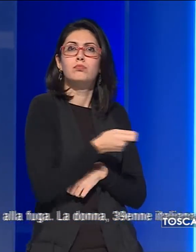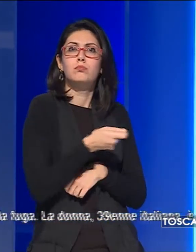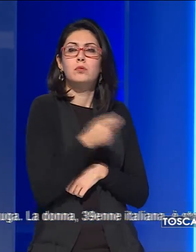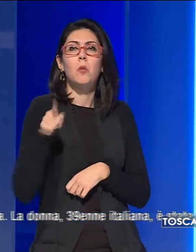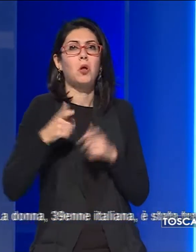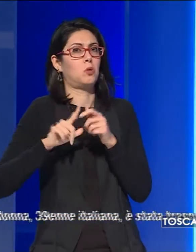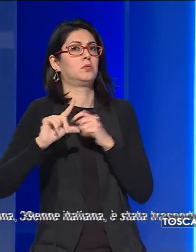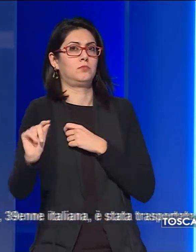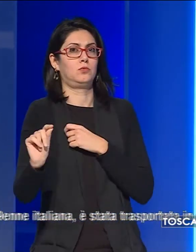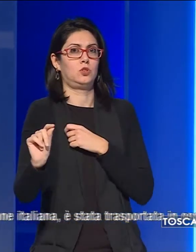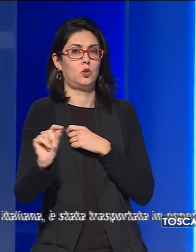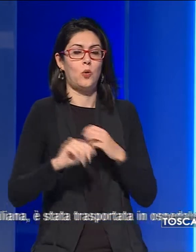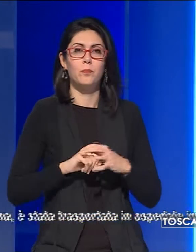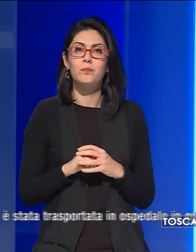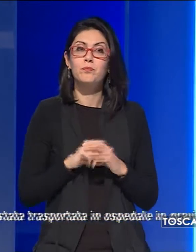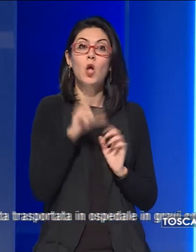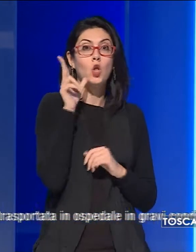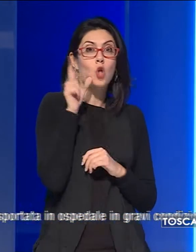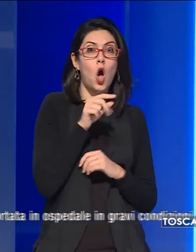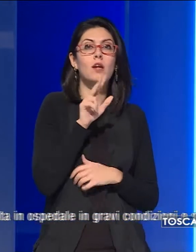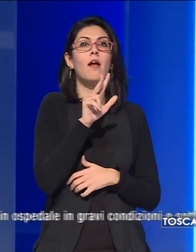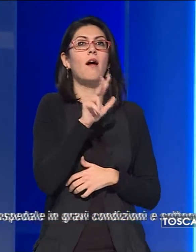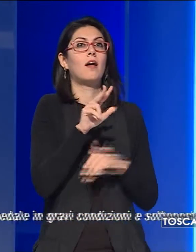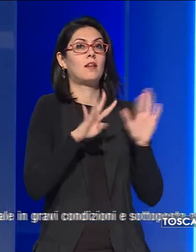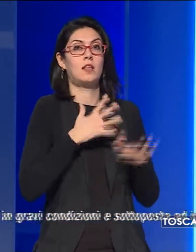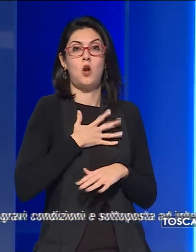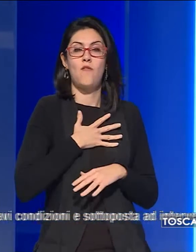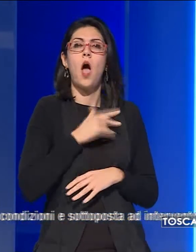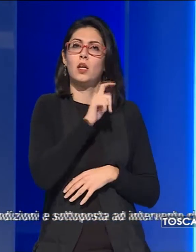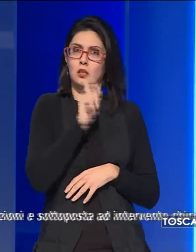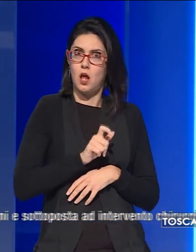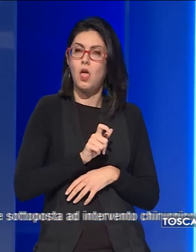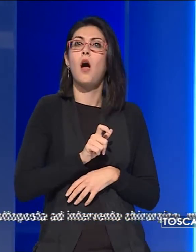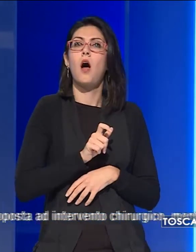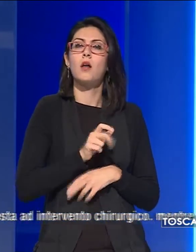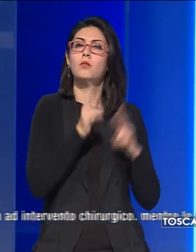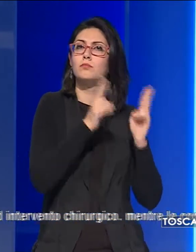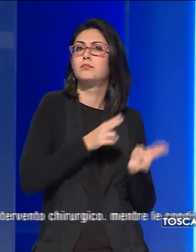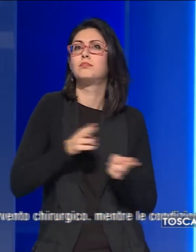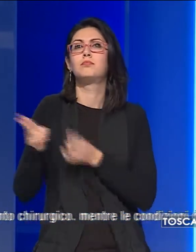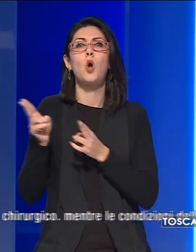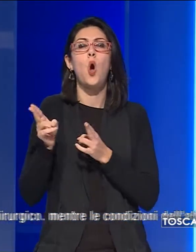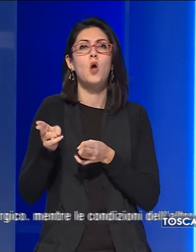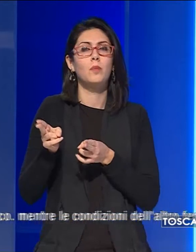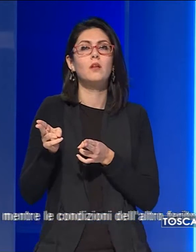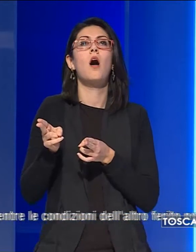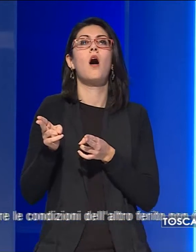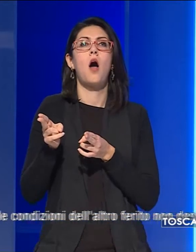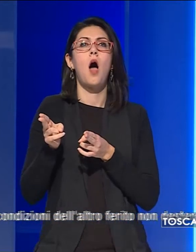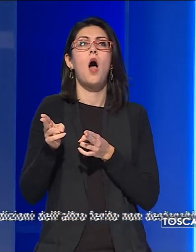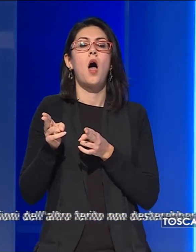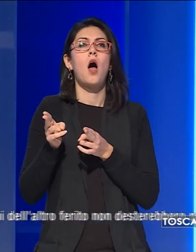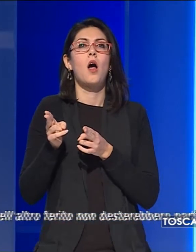darsi alla fuga. La donna, 39 anni, italiana, stata trasportata in ospedale a